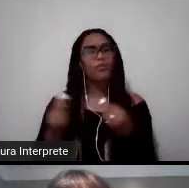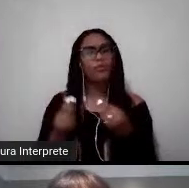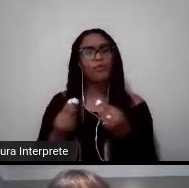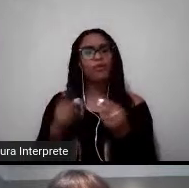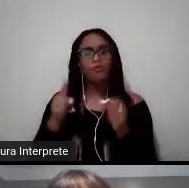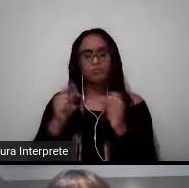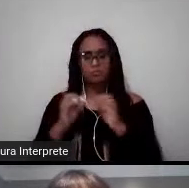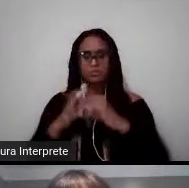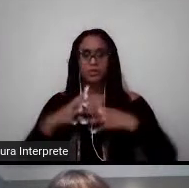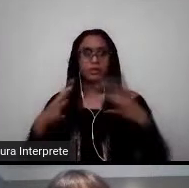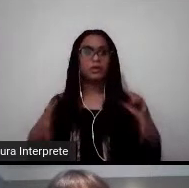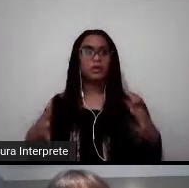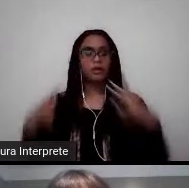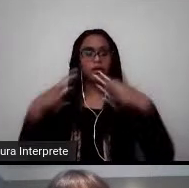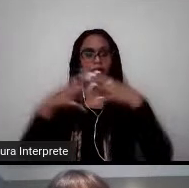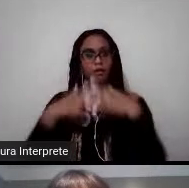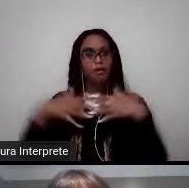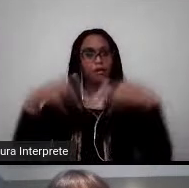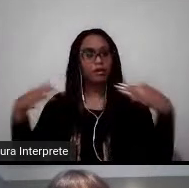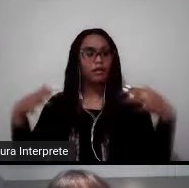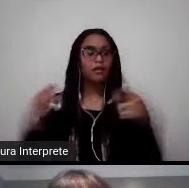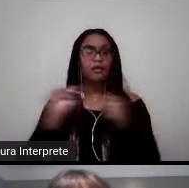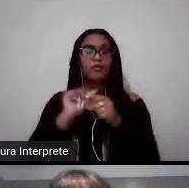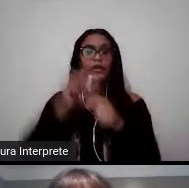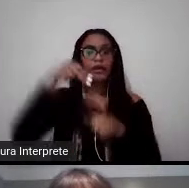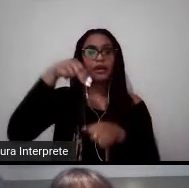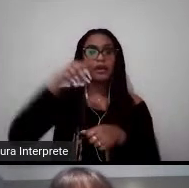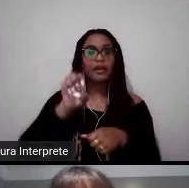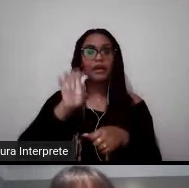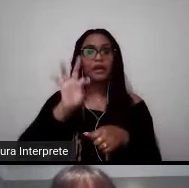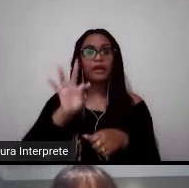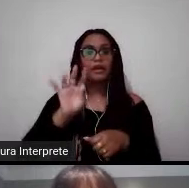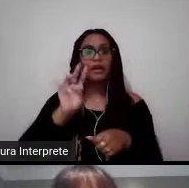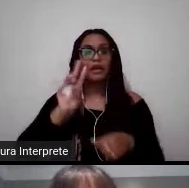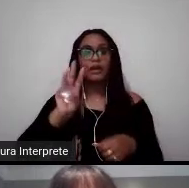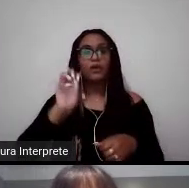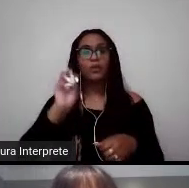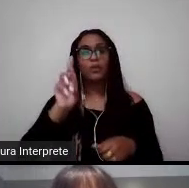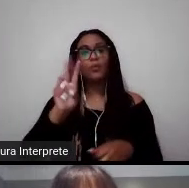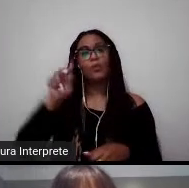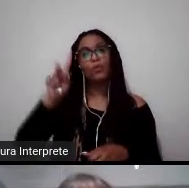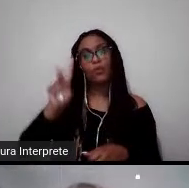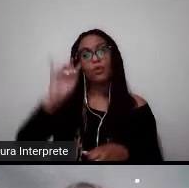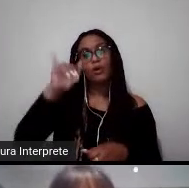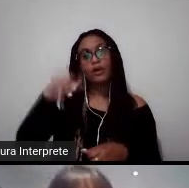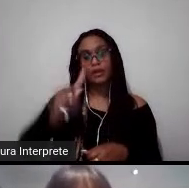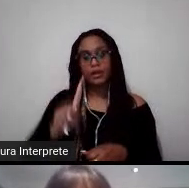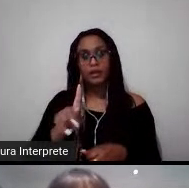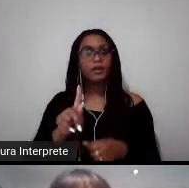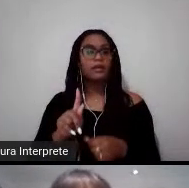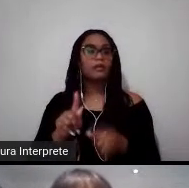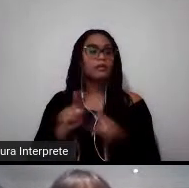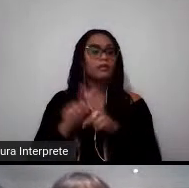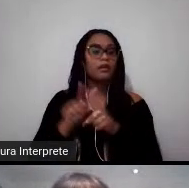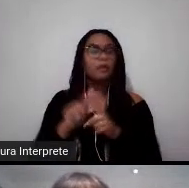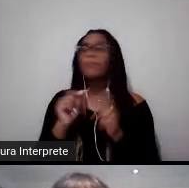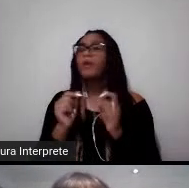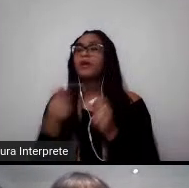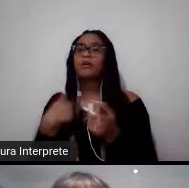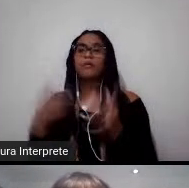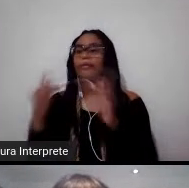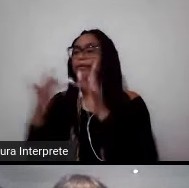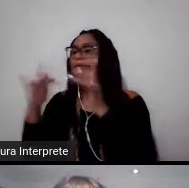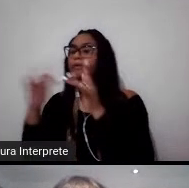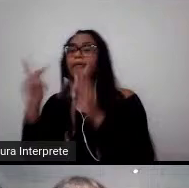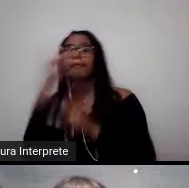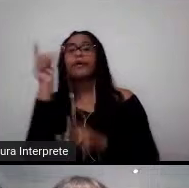redes, de fazer networking, o que é que você tem, com que pessoas você quer se relacionar. Pode passar, por favor?